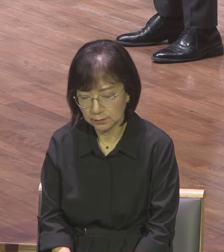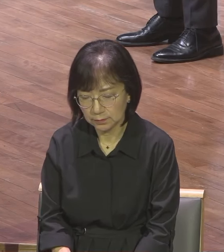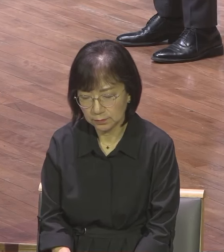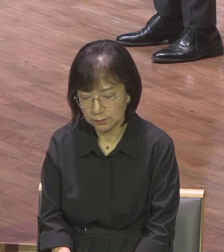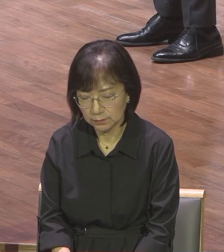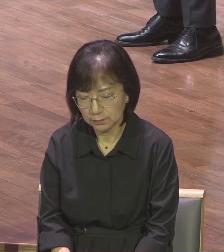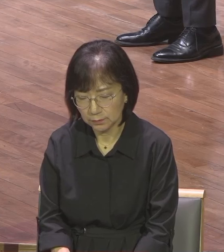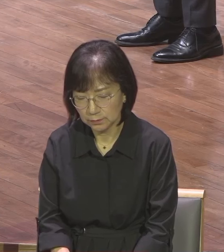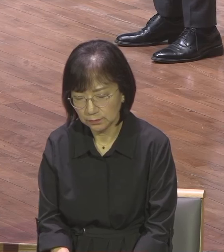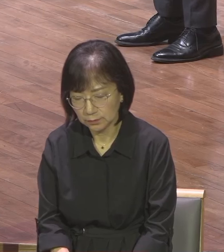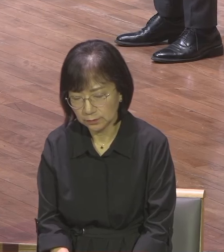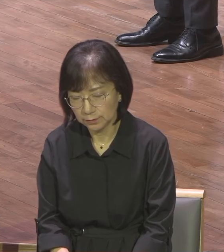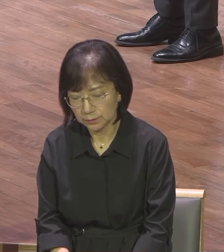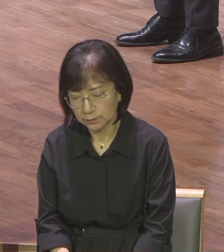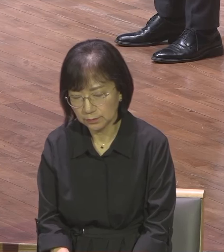함께하여 주소서